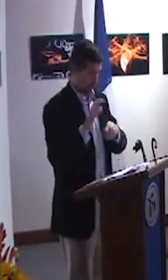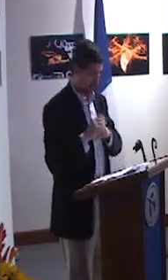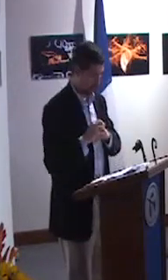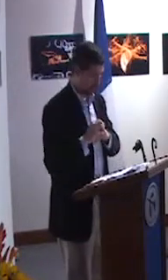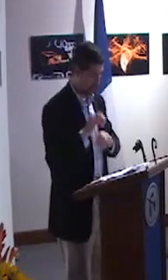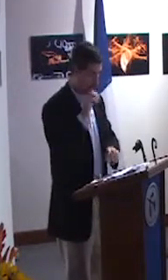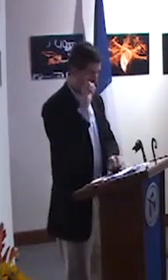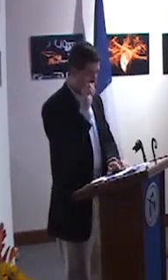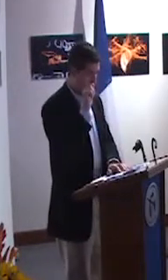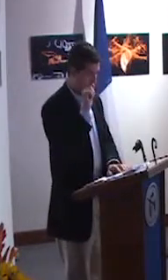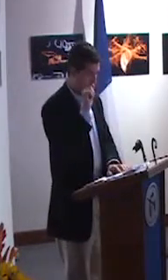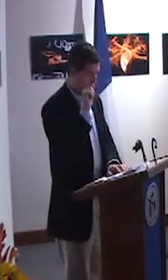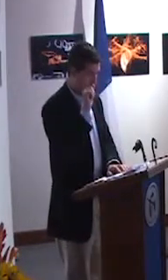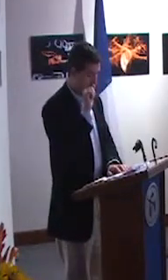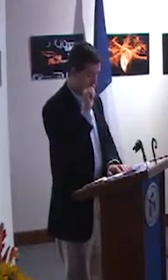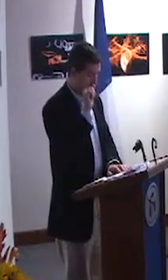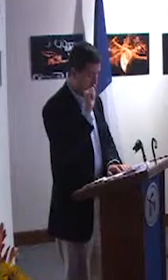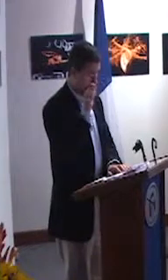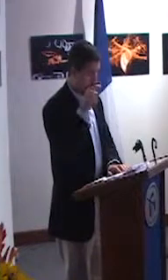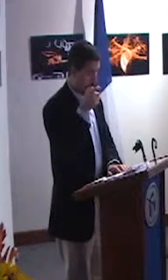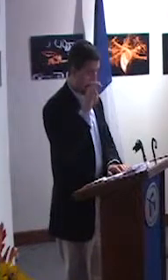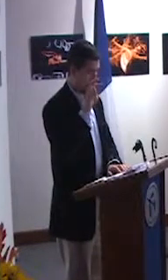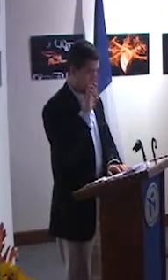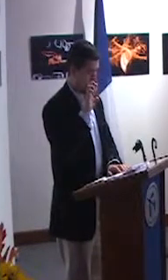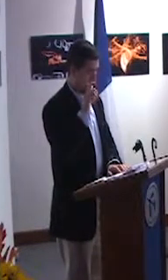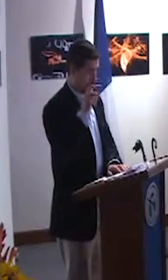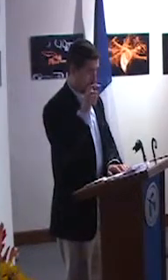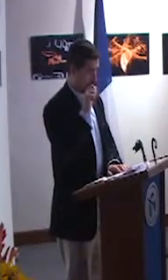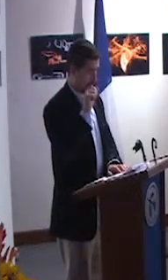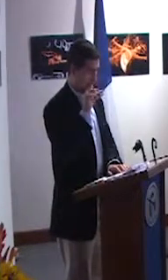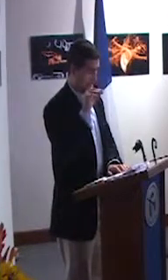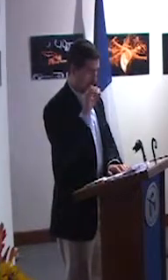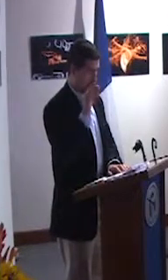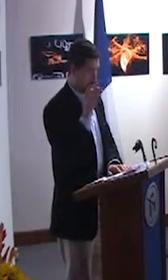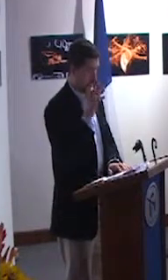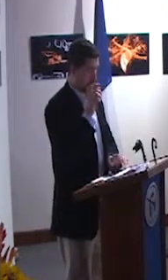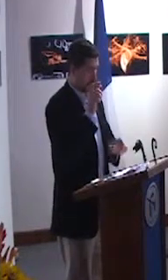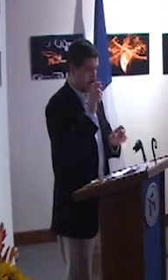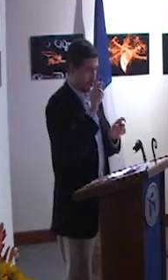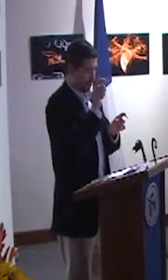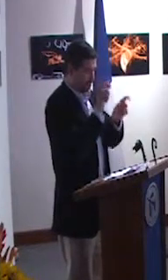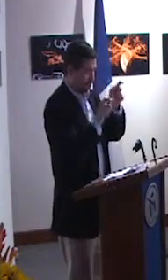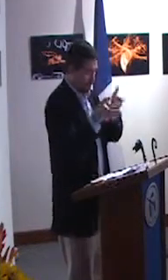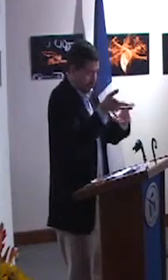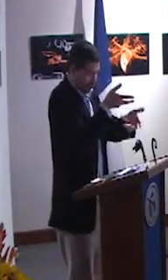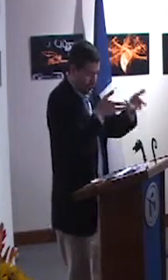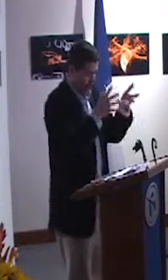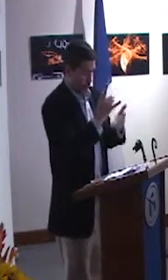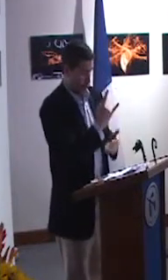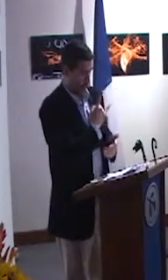Presentación de las distintas conferencias que vamos a ver en el día de hoy. Tercero,